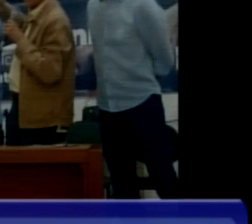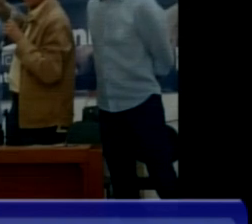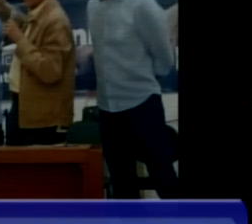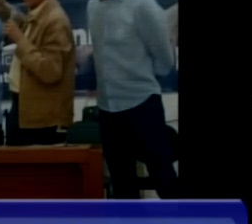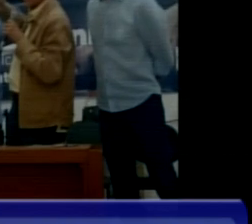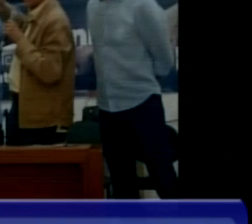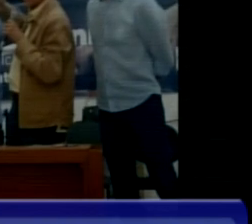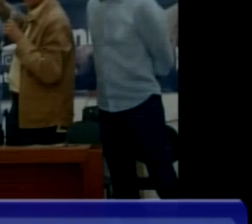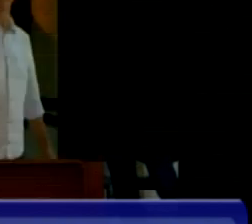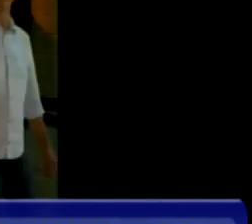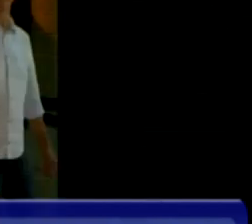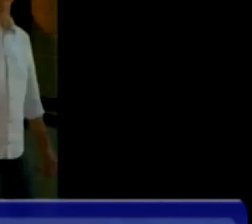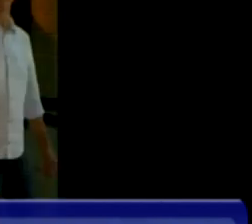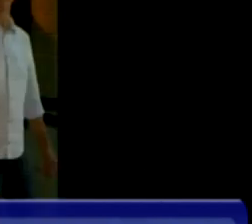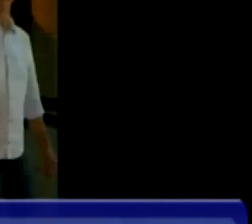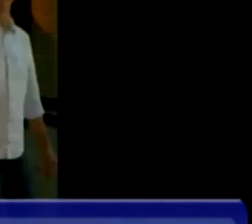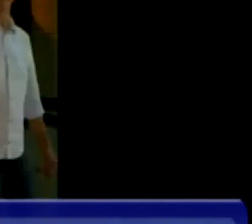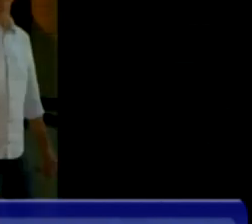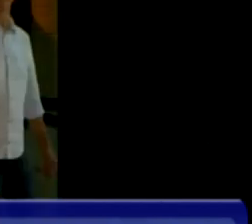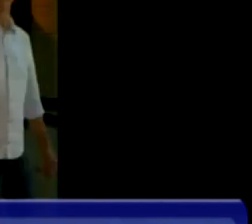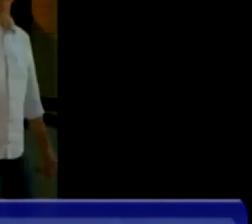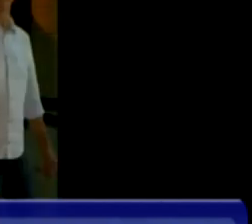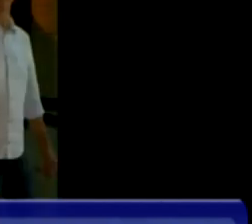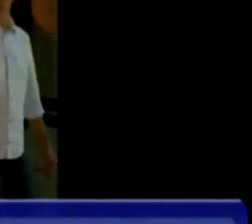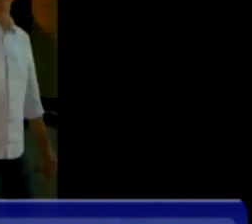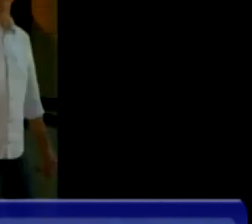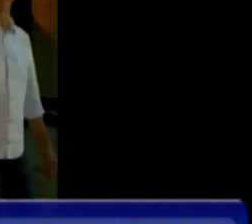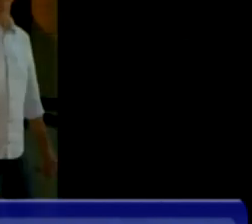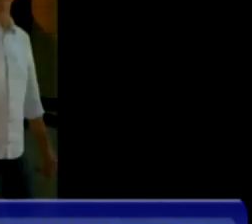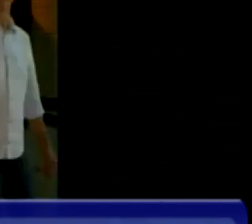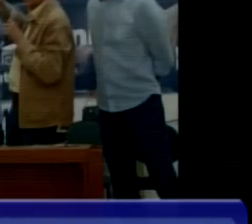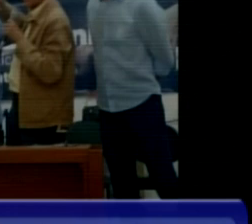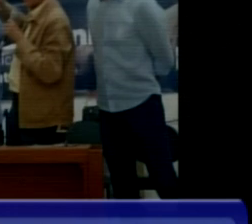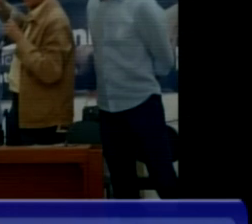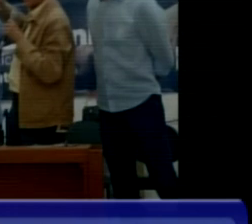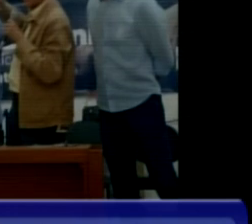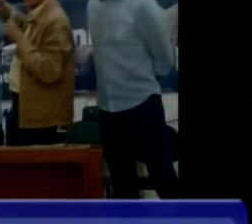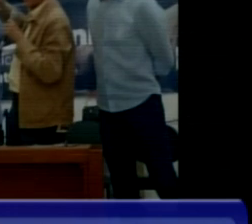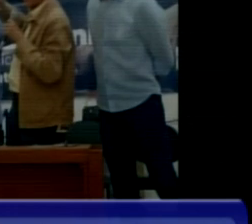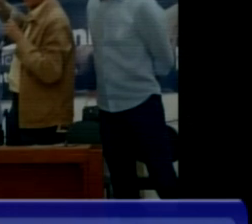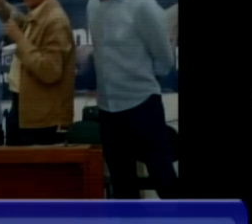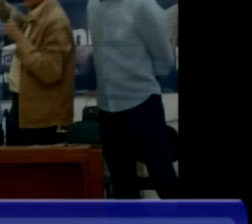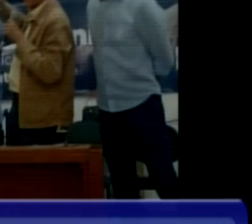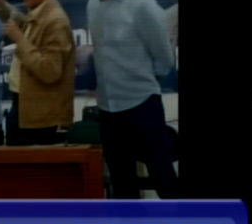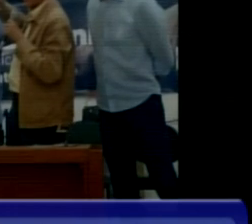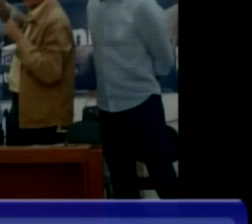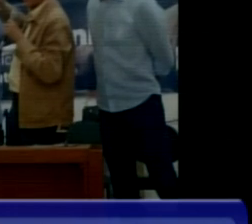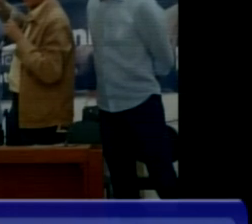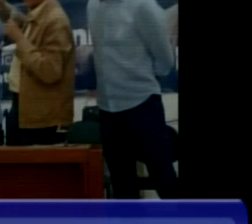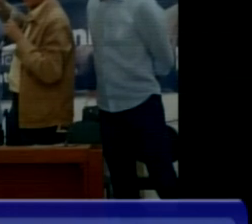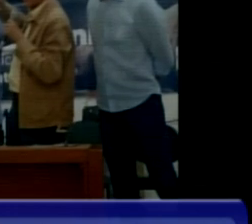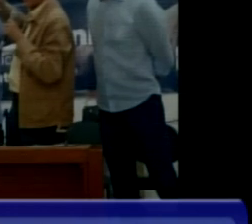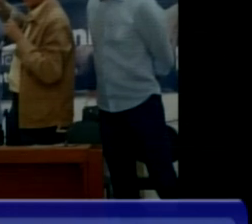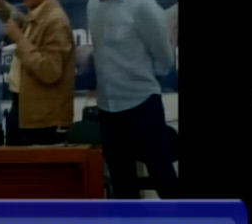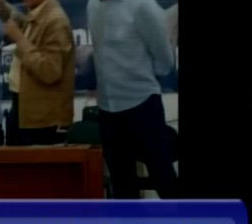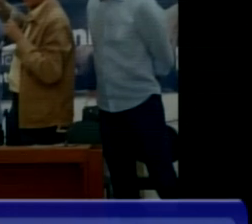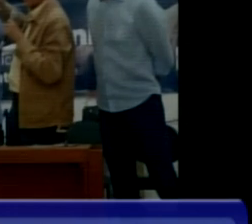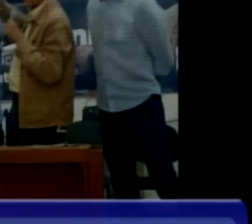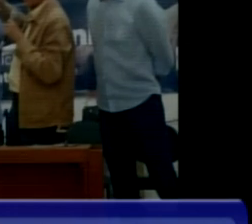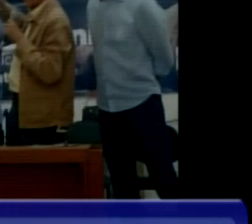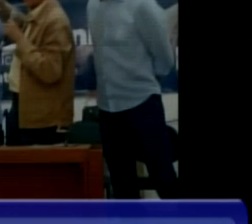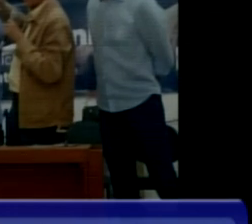secretário Jair Moretti e a toda a estrutura da Secretaria de Obras da Prefeitura